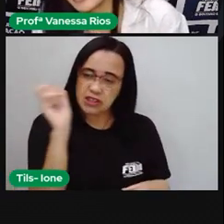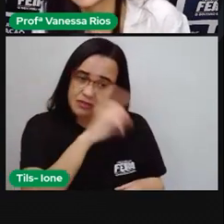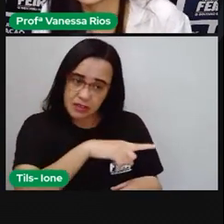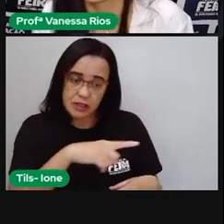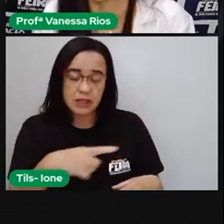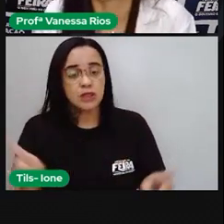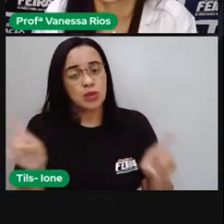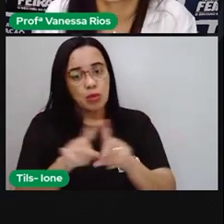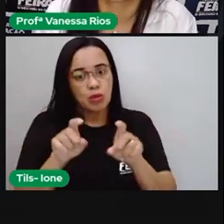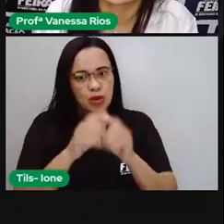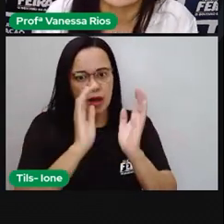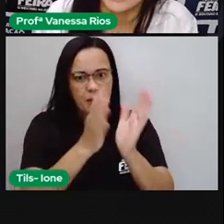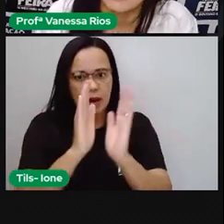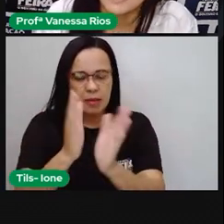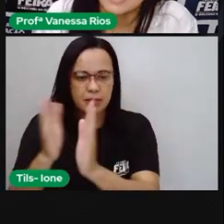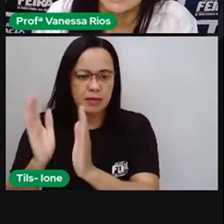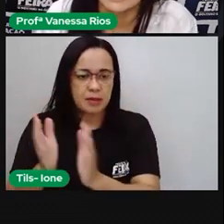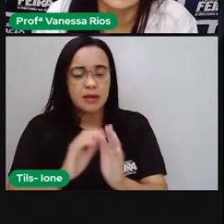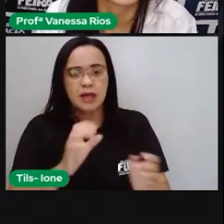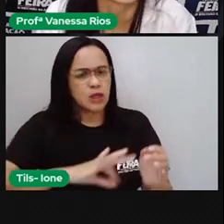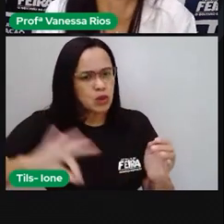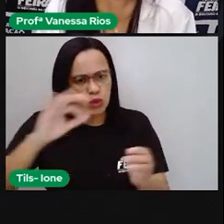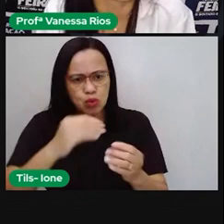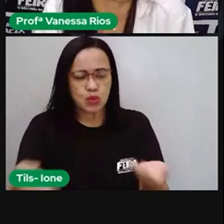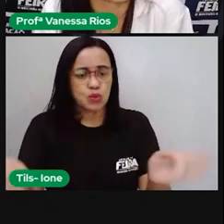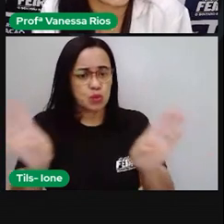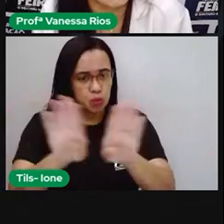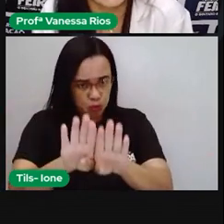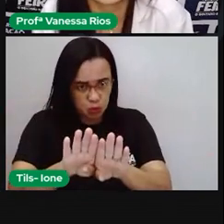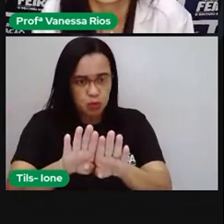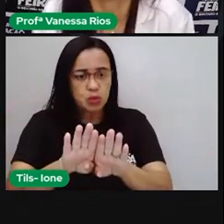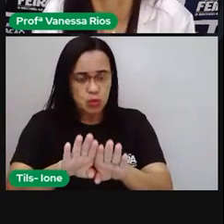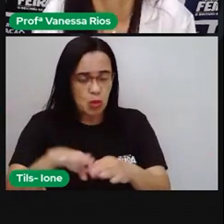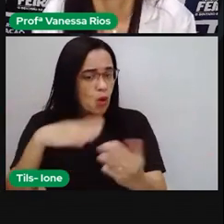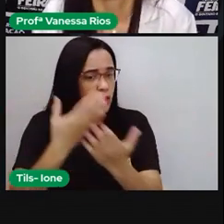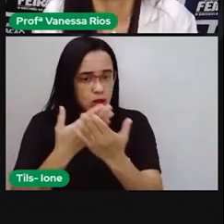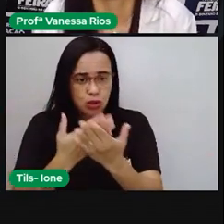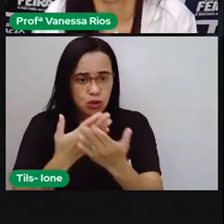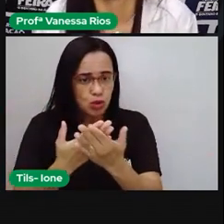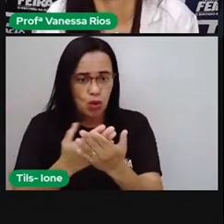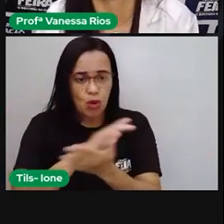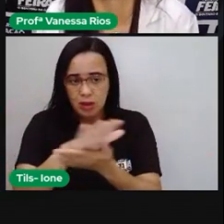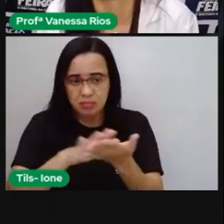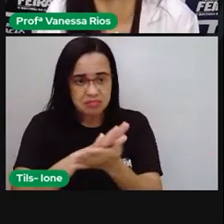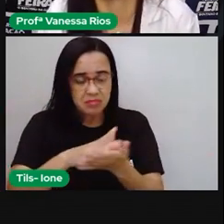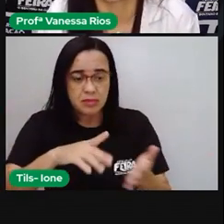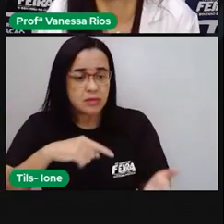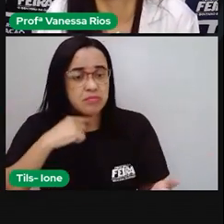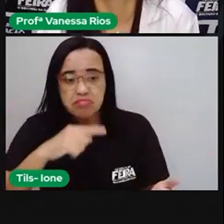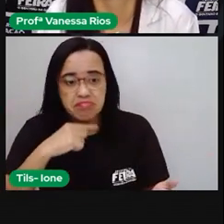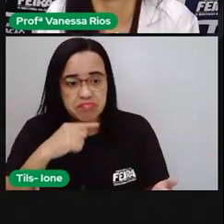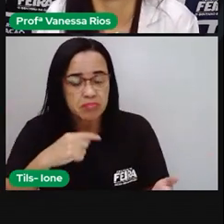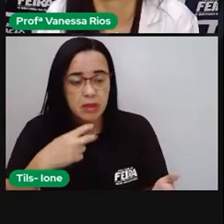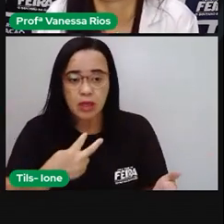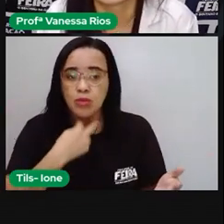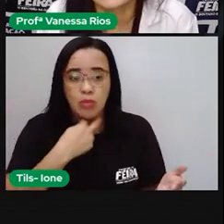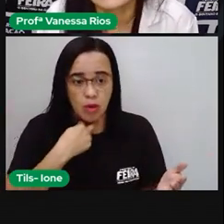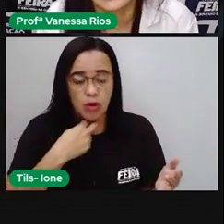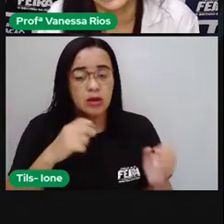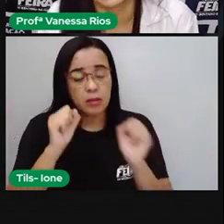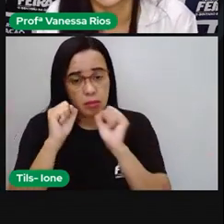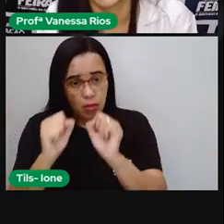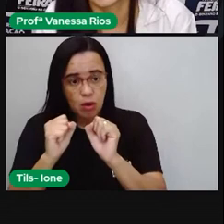fechadas, a escola ainda não está funcionando, ou se já tiver, melhor. Mas se de repente o acesso ao livro de forma